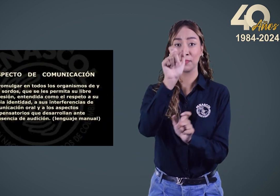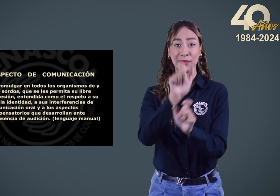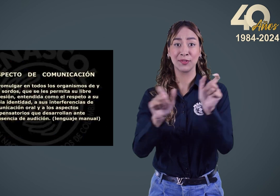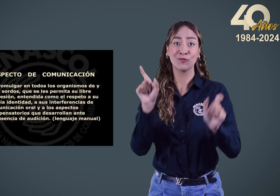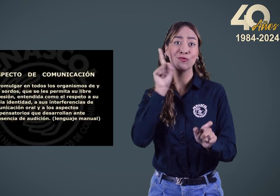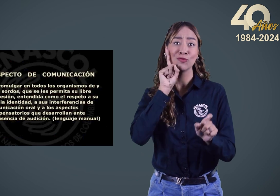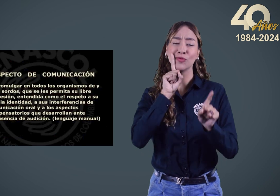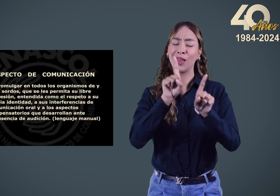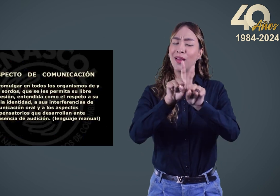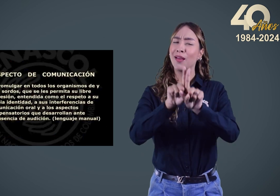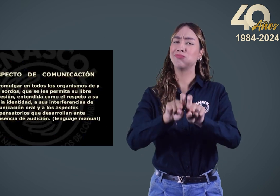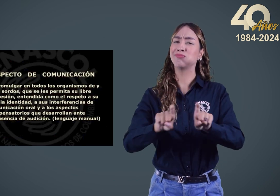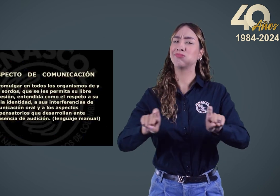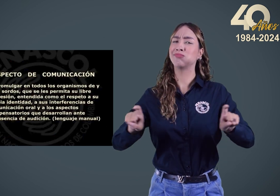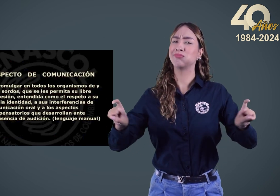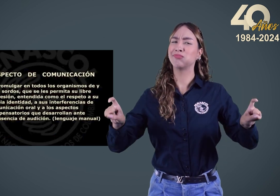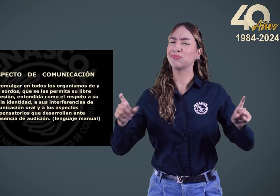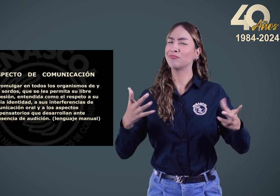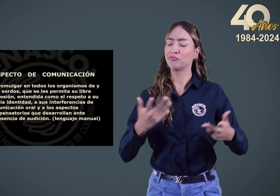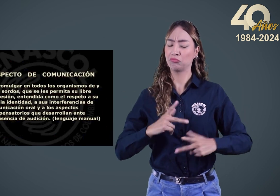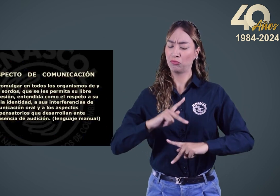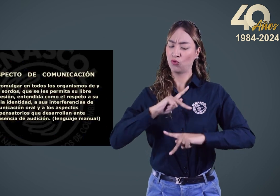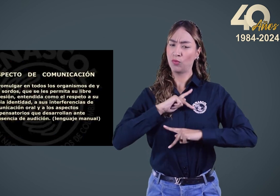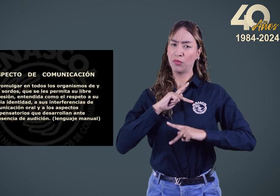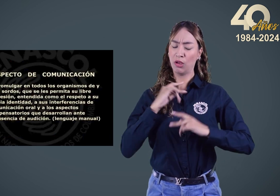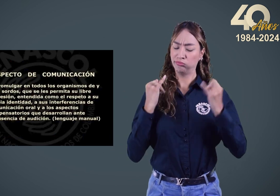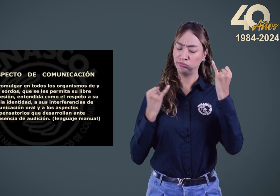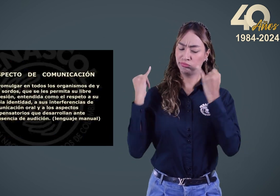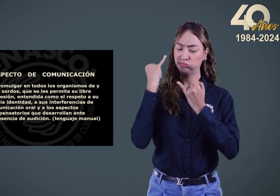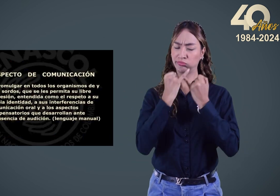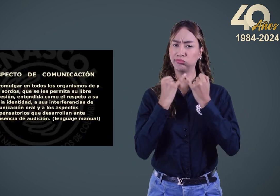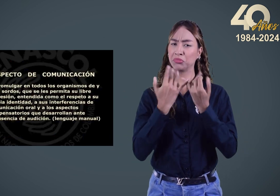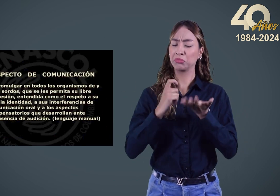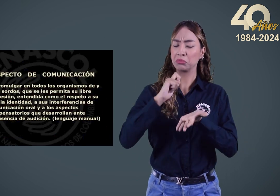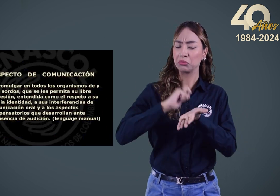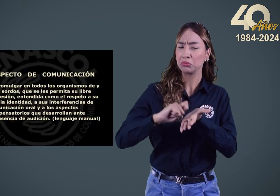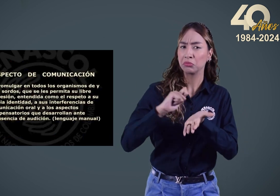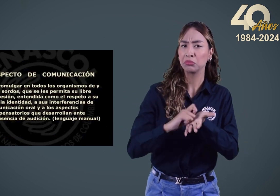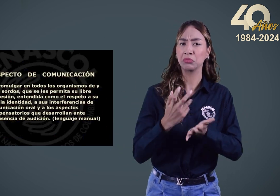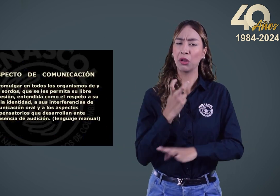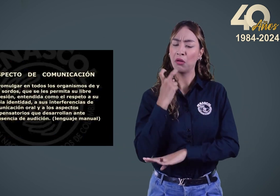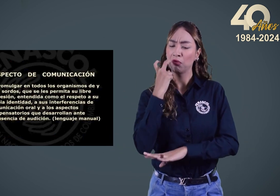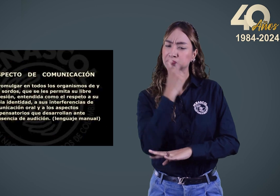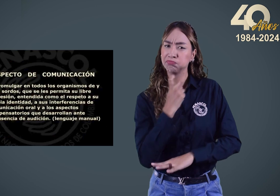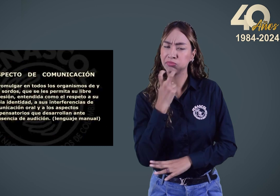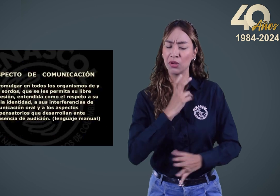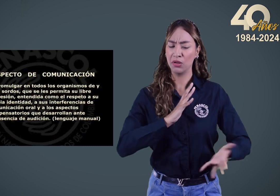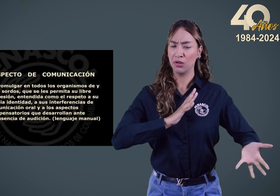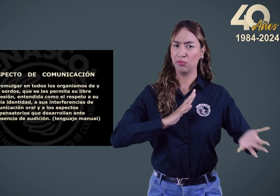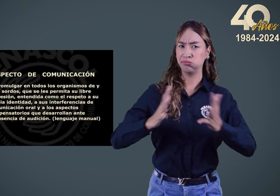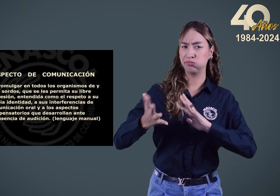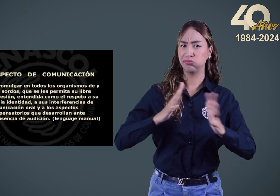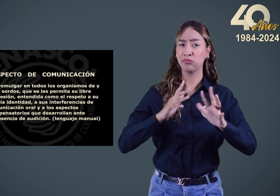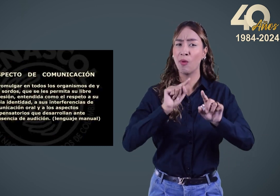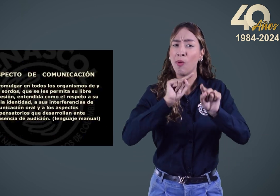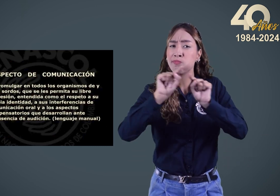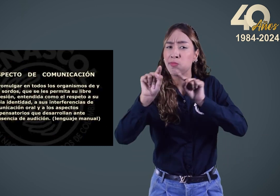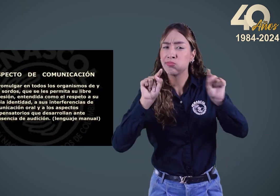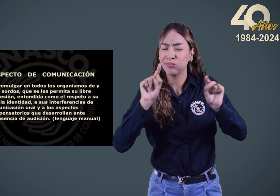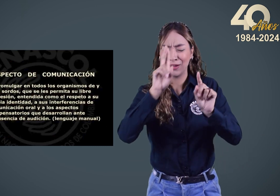reconoce la diversidad dentro de la comunidad sorda y su identidad frente a la lengua. Al usar español escrito, oralizar, o usar